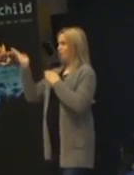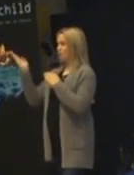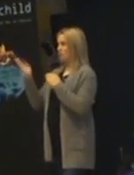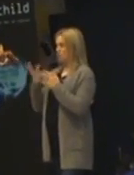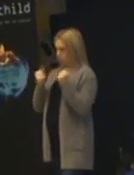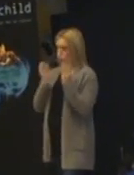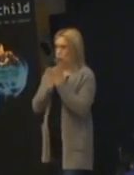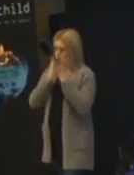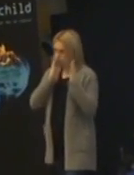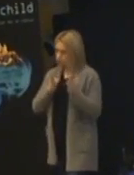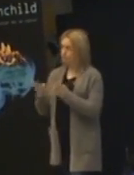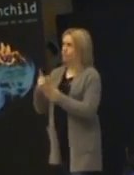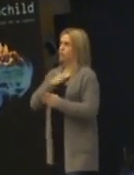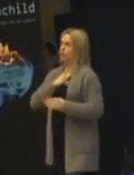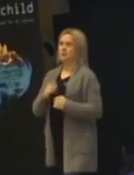skolan väldigt präktigt.